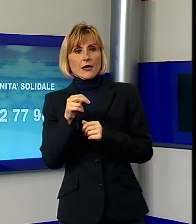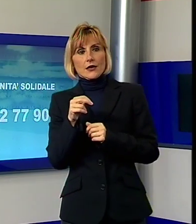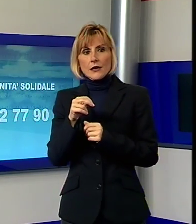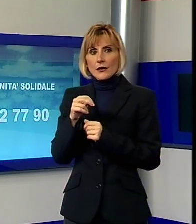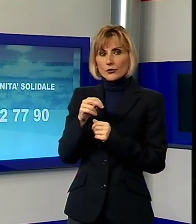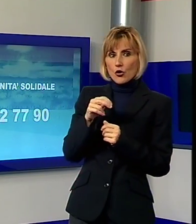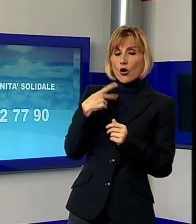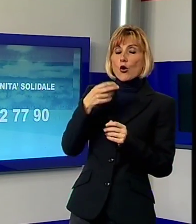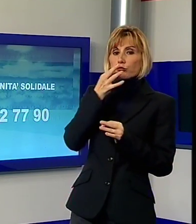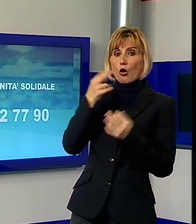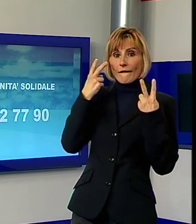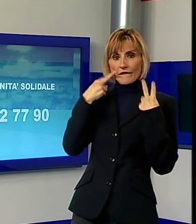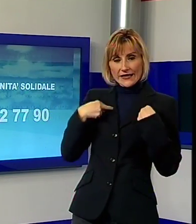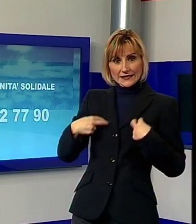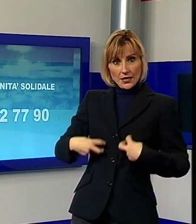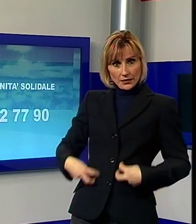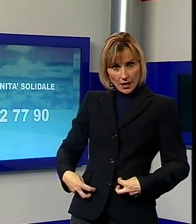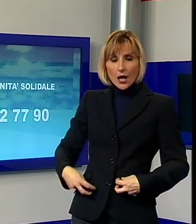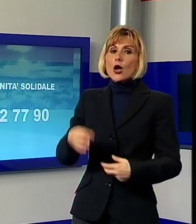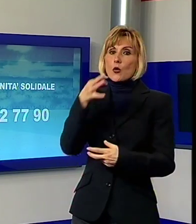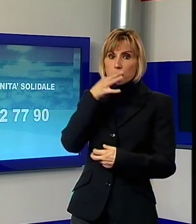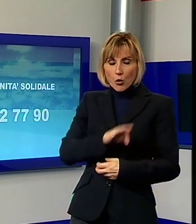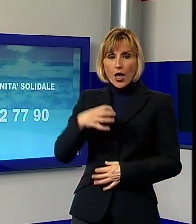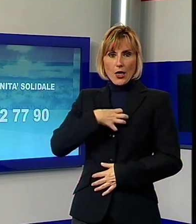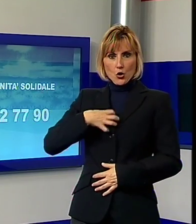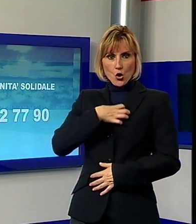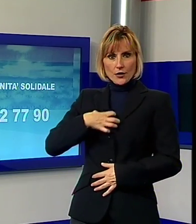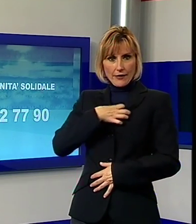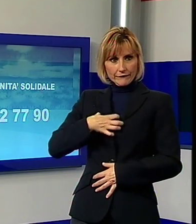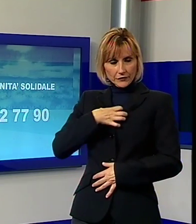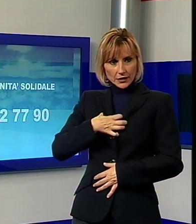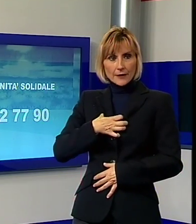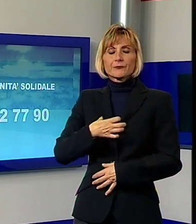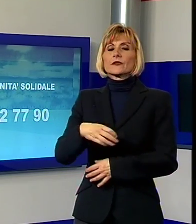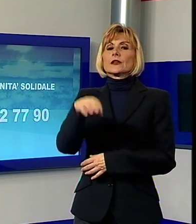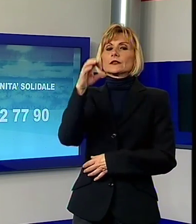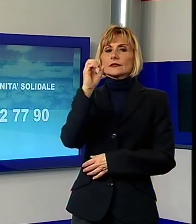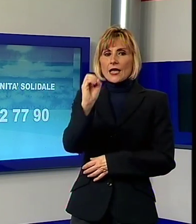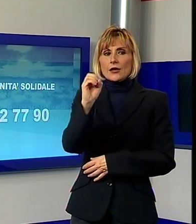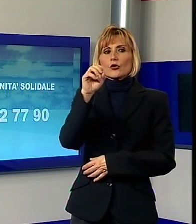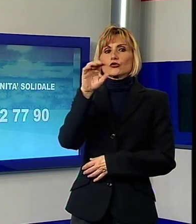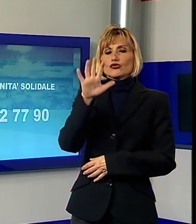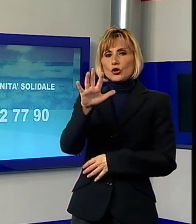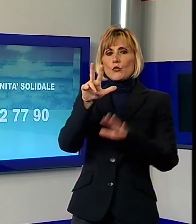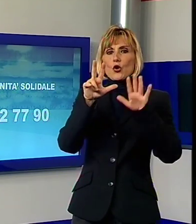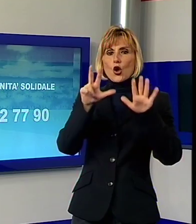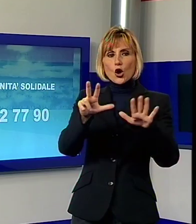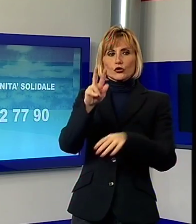visita reumatologica e una valutazione ecografica, lo leggiamo assieme, 0583, così vi diamo il tempo di prendere appunto